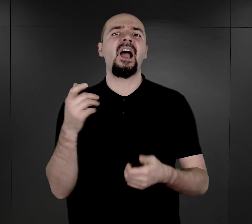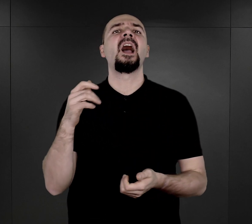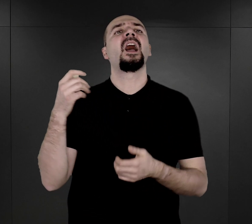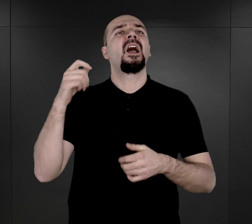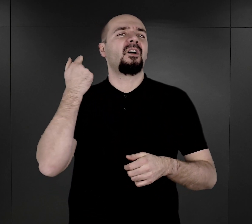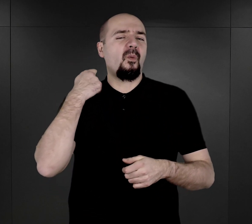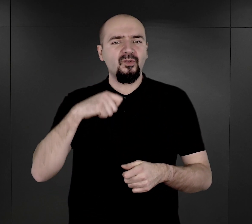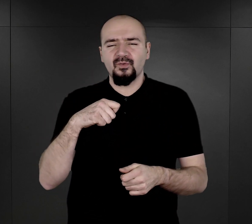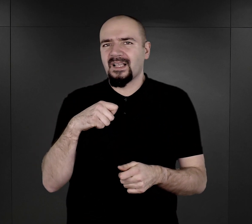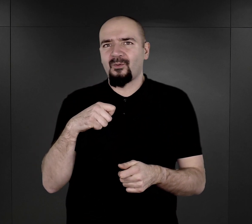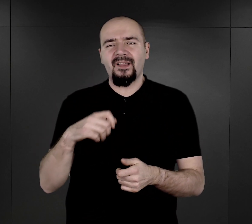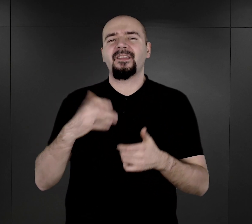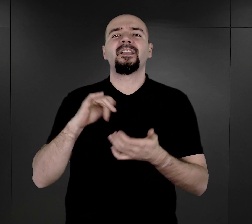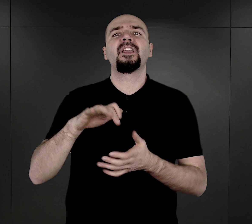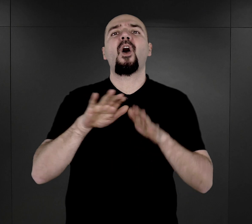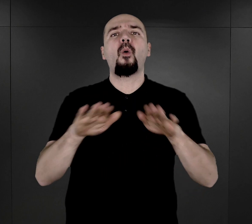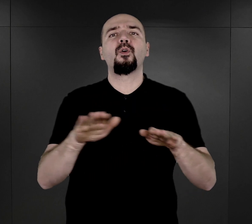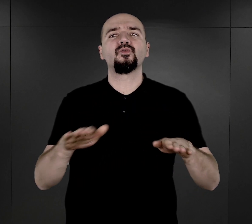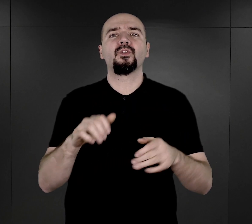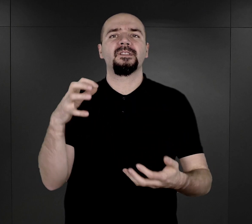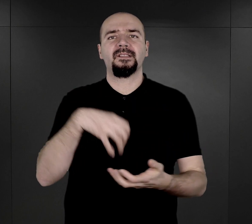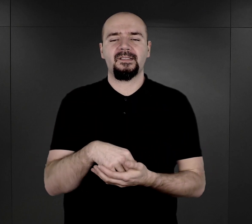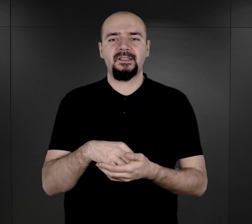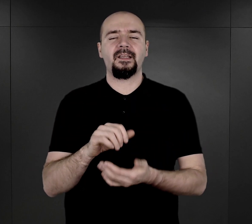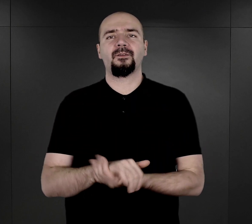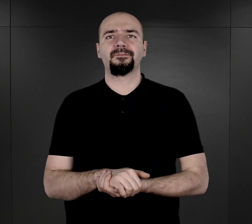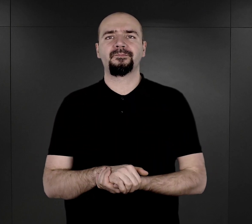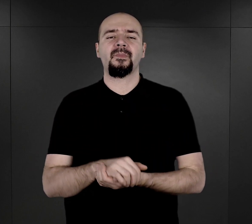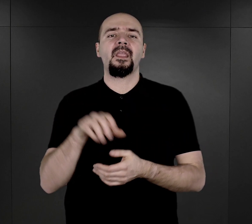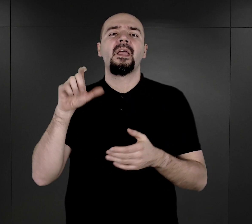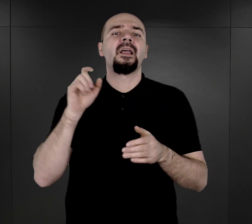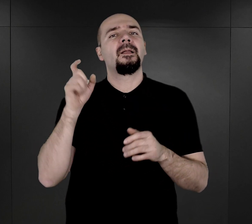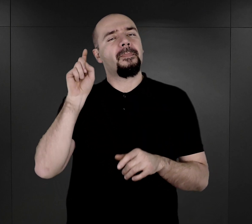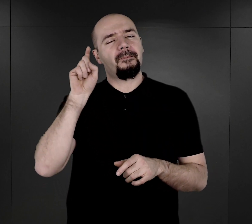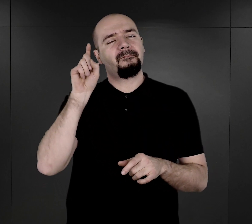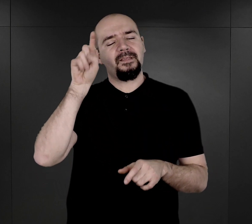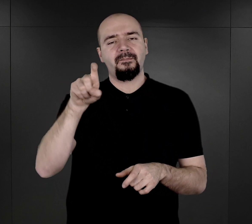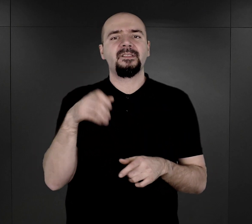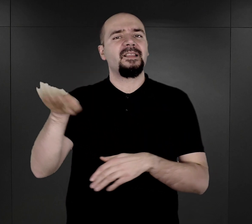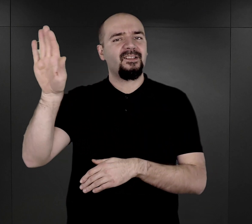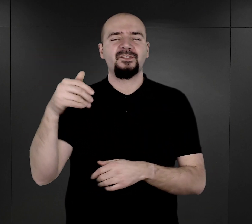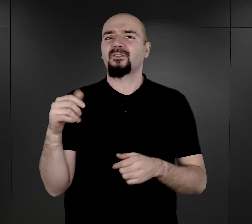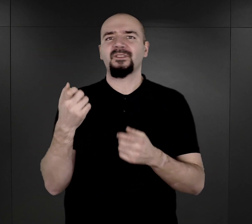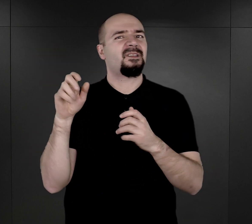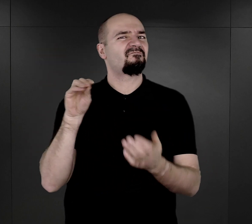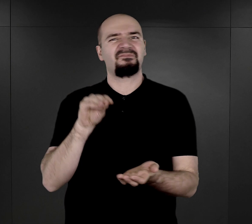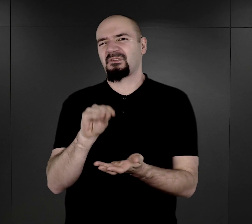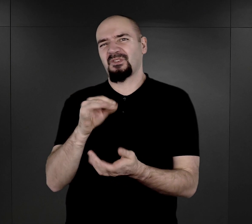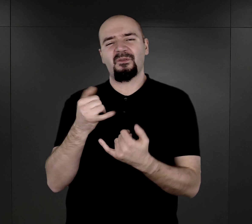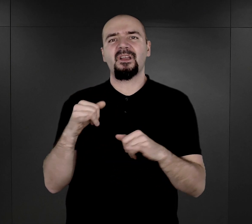i ośrodka zagłady w komorach gazowych. Nazistowskie Niemcy prześladowały w nim różne grupy ludzi, a kompleks